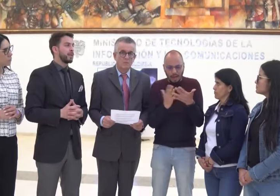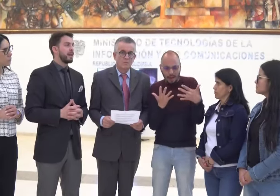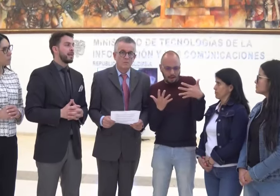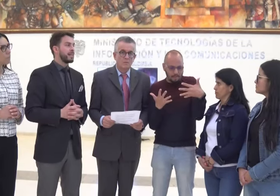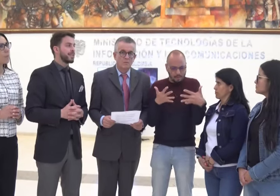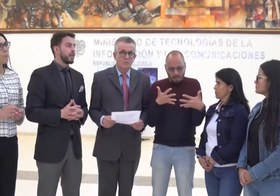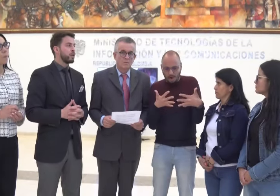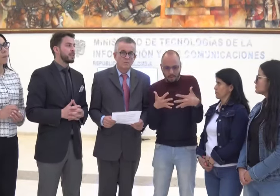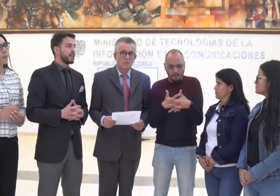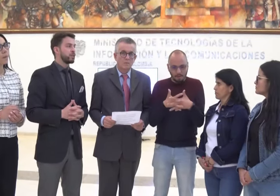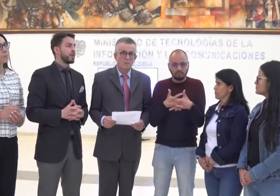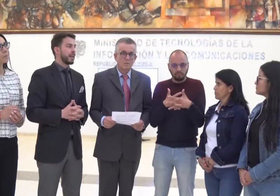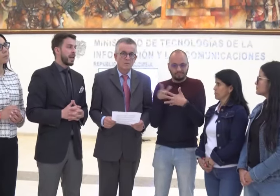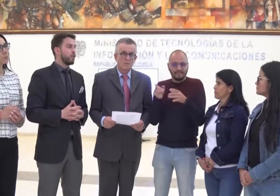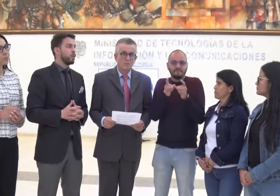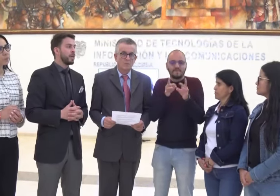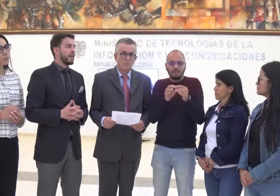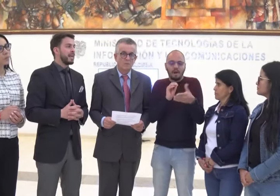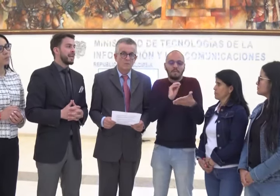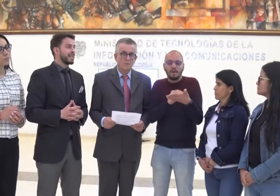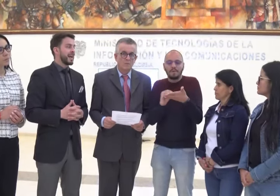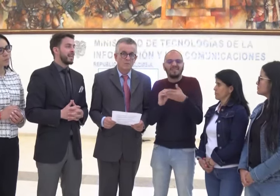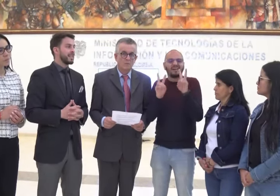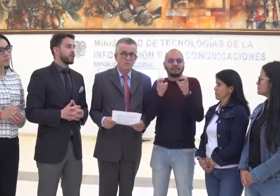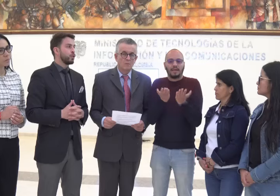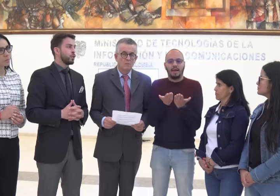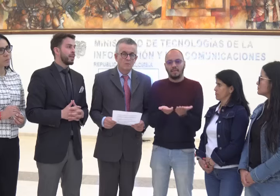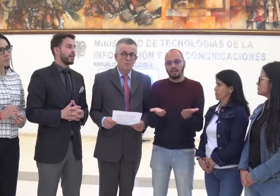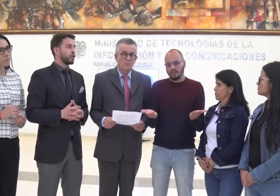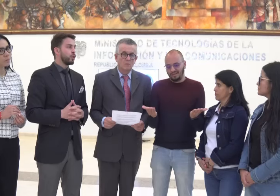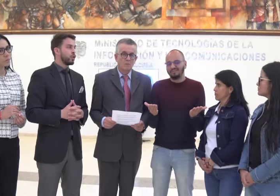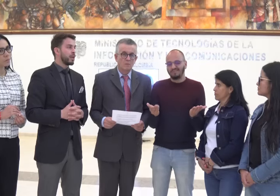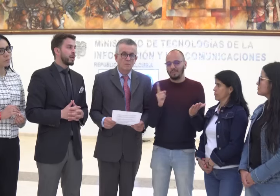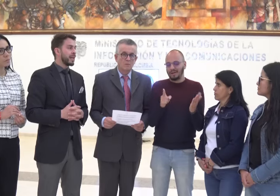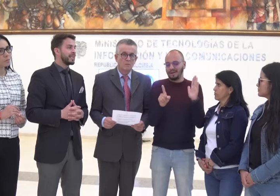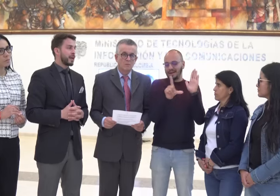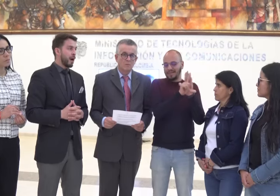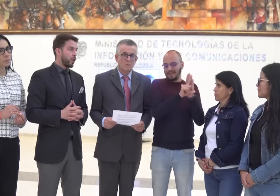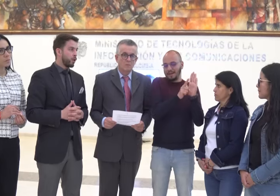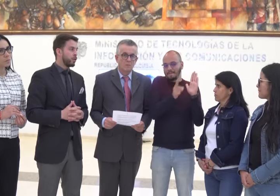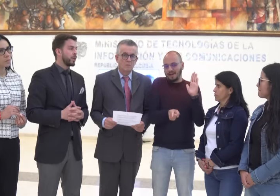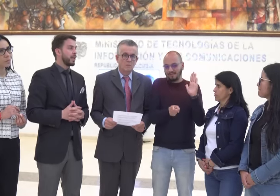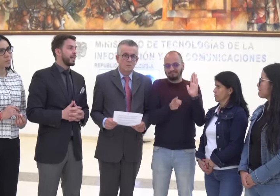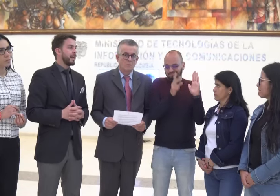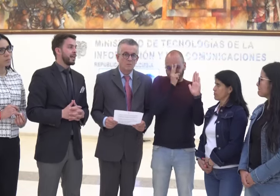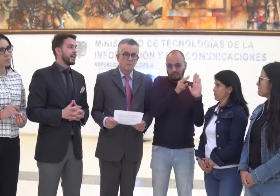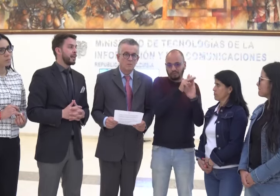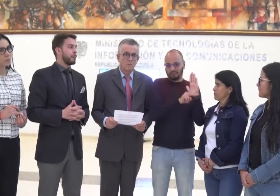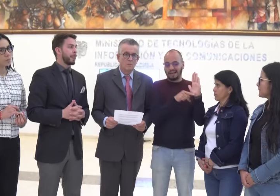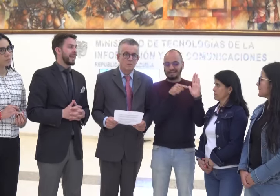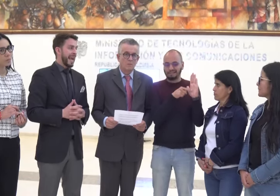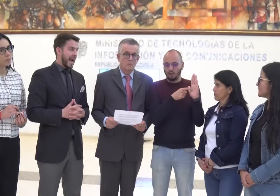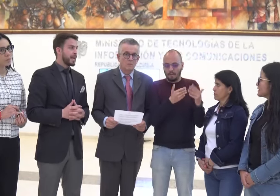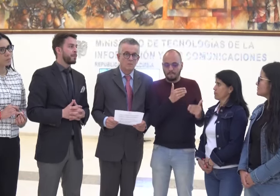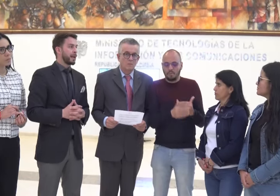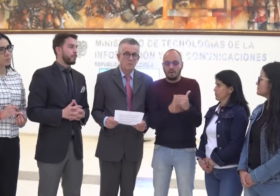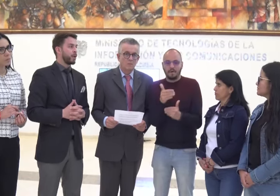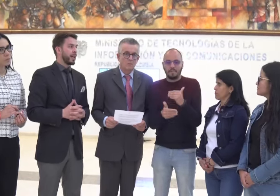para el ministerio el centro de relevo y que se ha hecho todo el trabajo que hay para poder